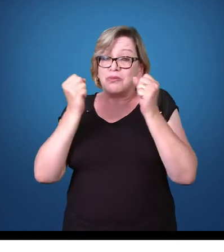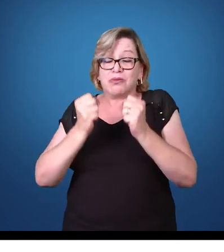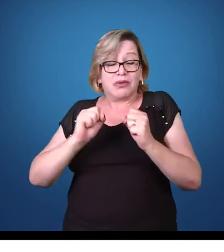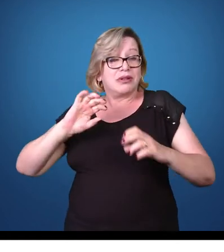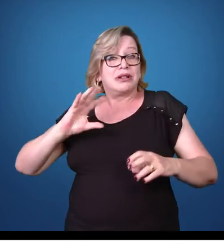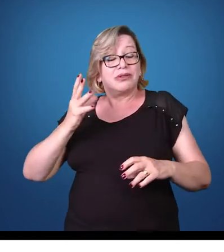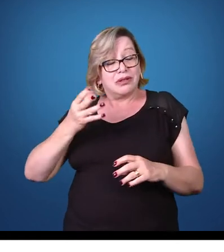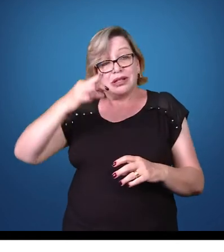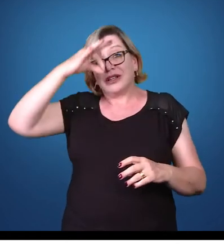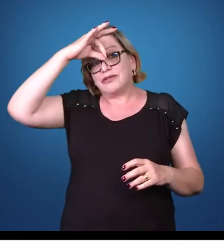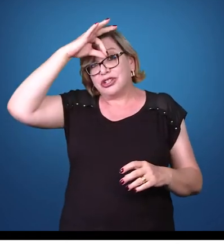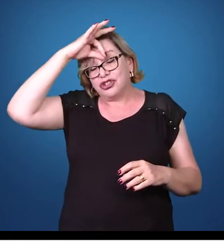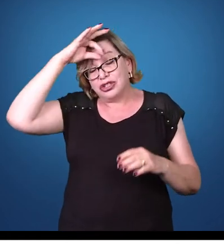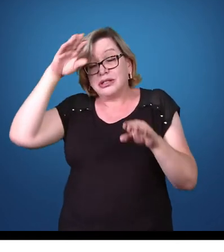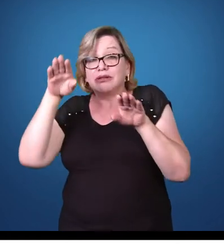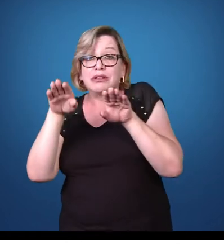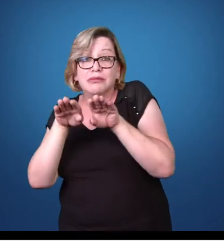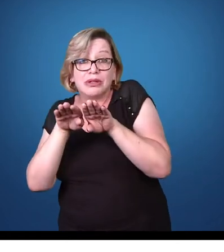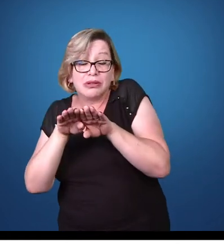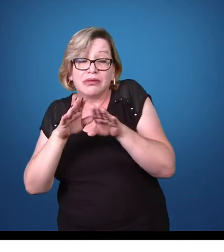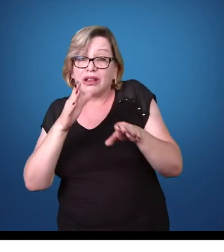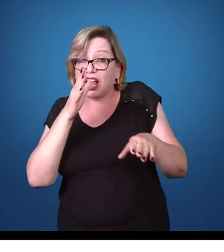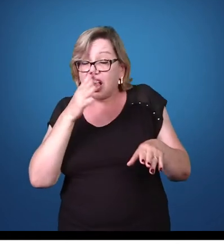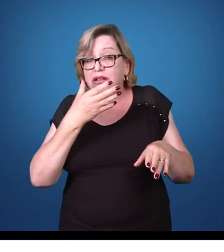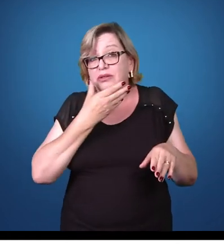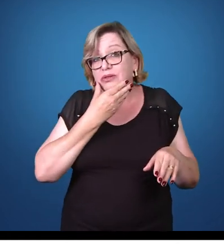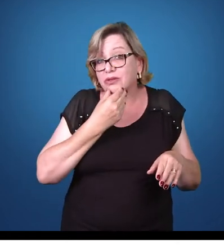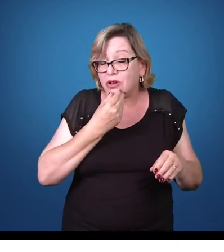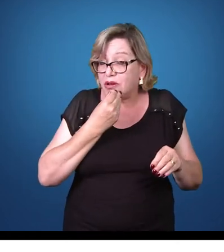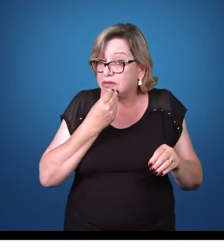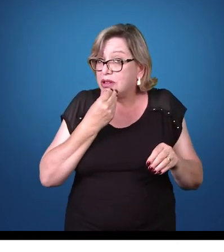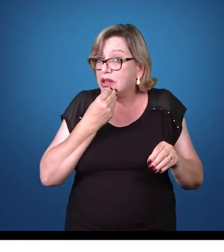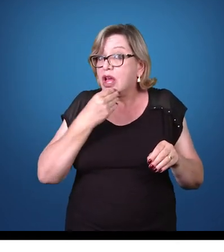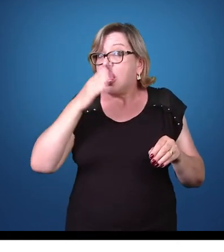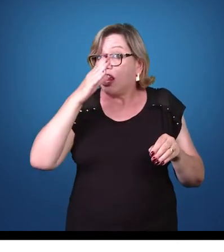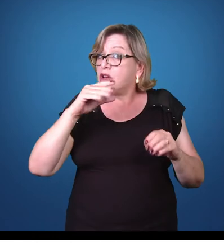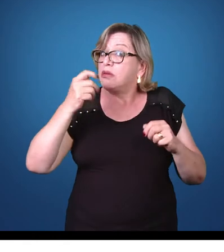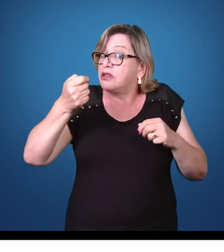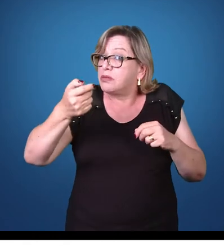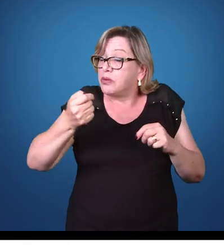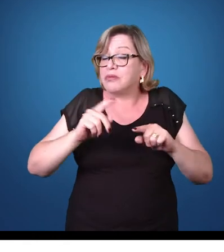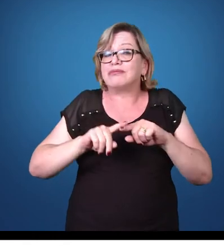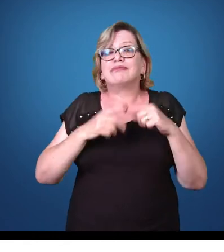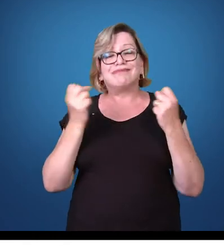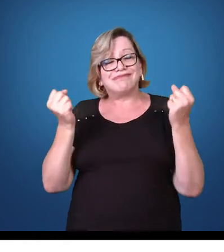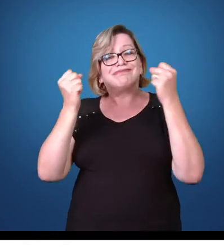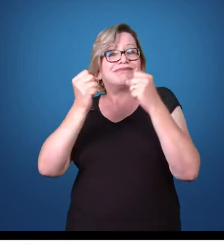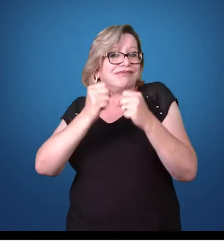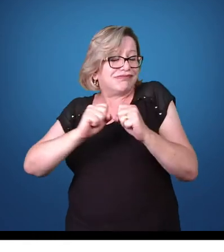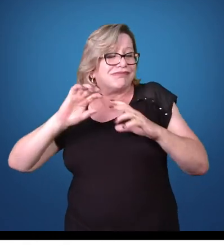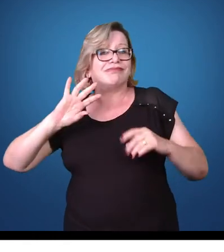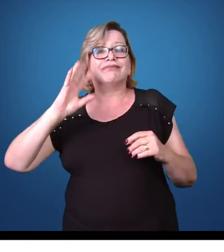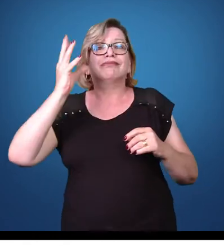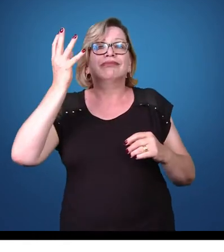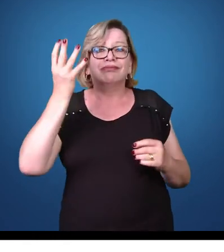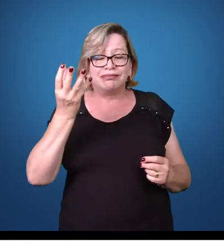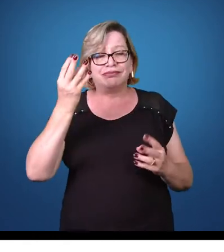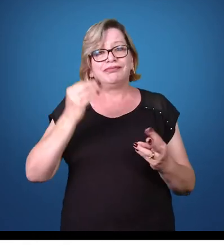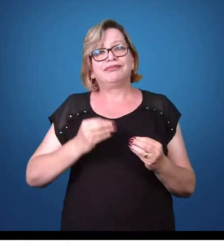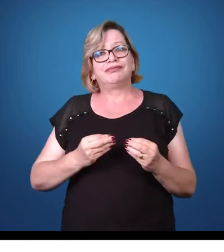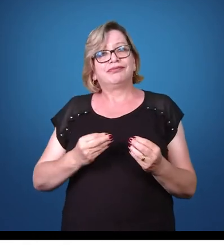mesmo no trato genital dos homens. Não é tão comum de ocorrer, mas pode apresentar,